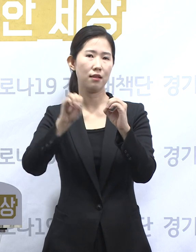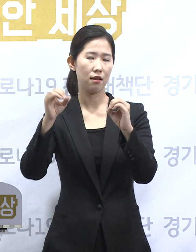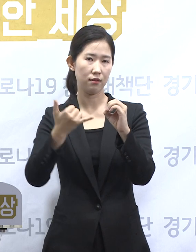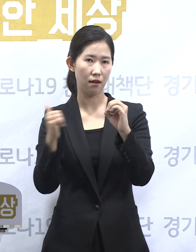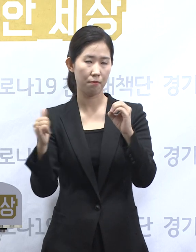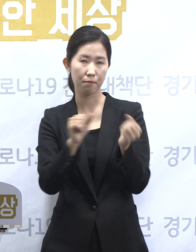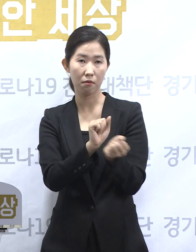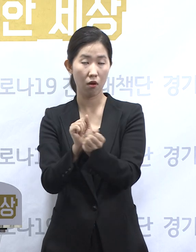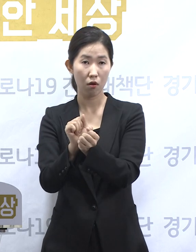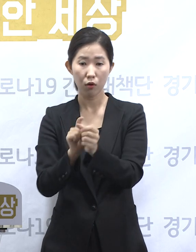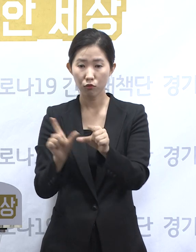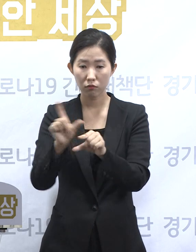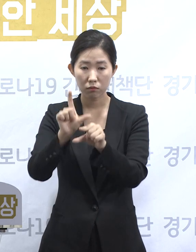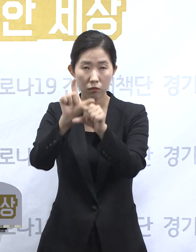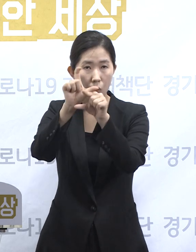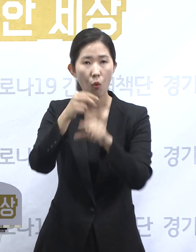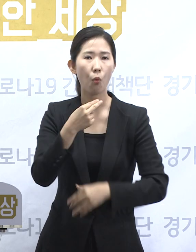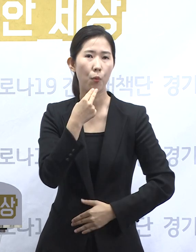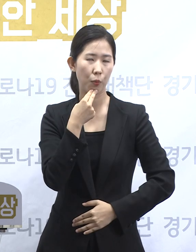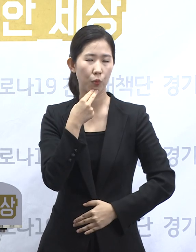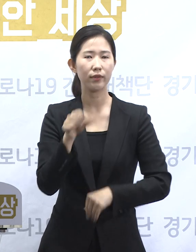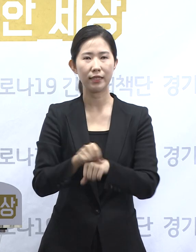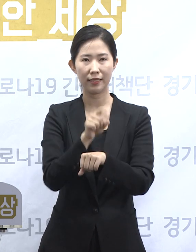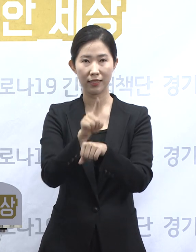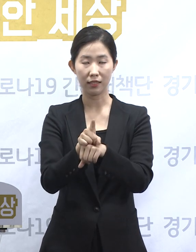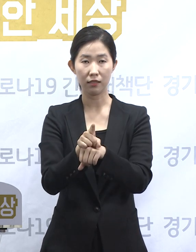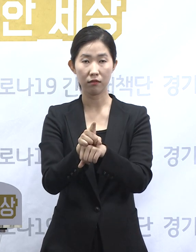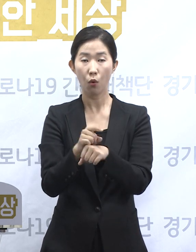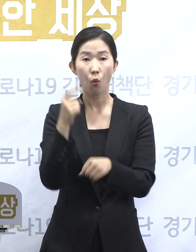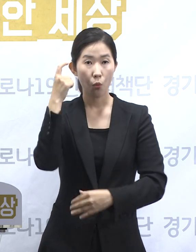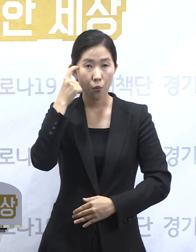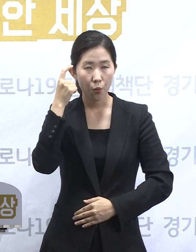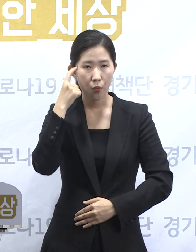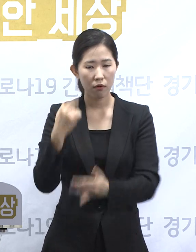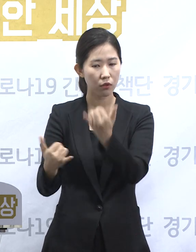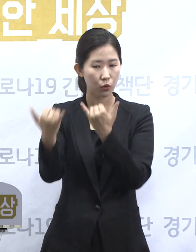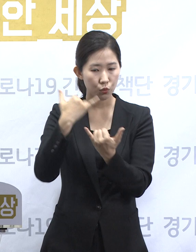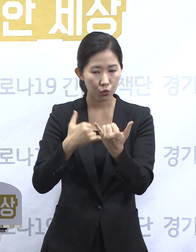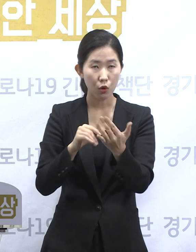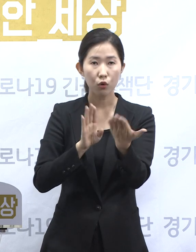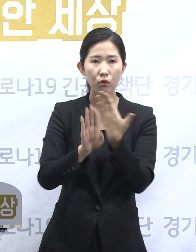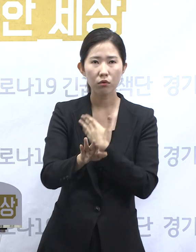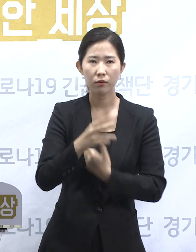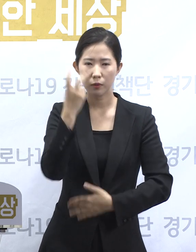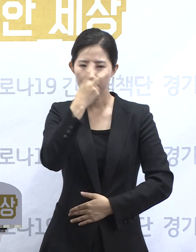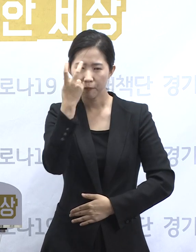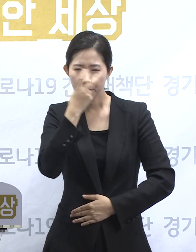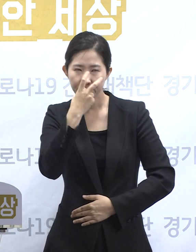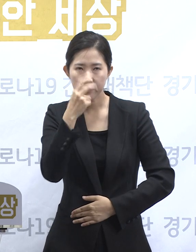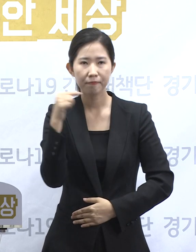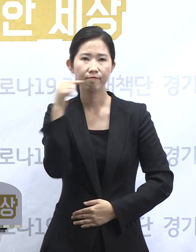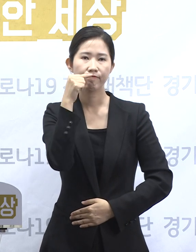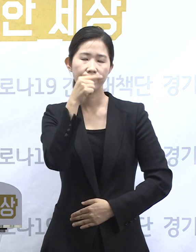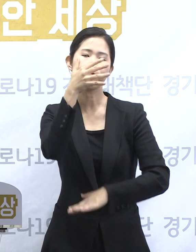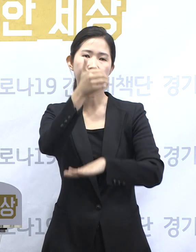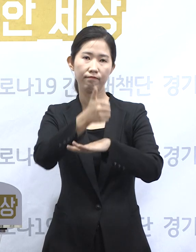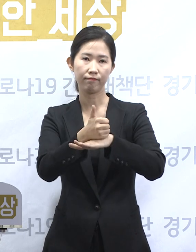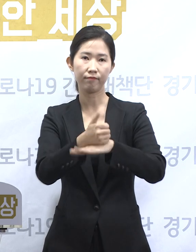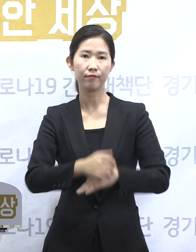확진자가 드문 특징을 보입니다. 이것은 입국 후 접촉자 관리가 철저히 이루어진 결과로 볼 수 있습니다.